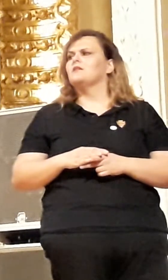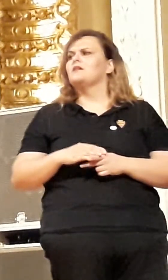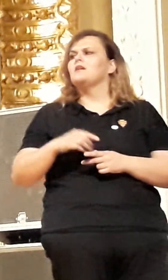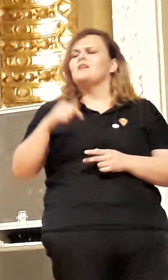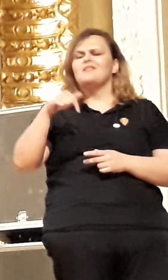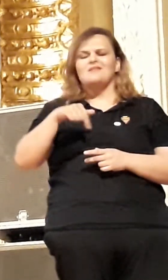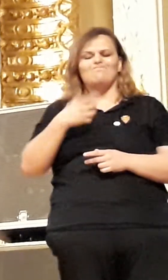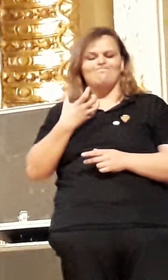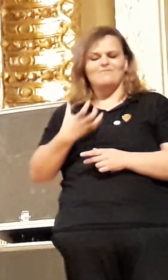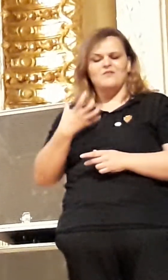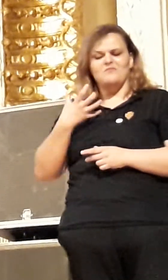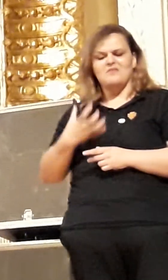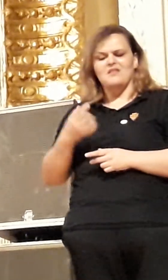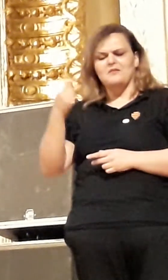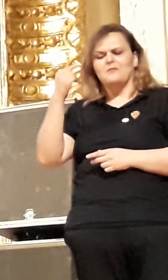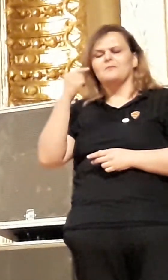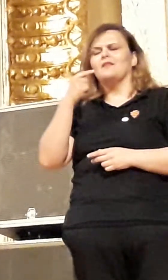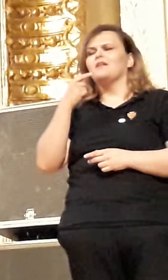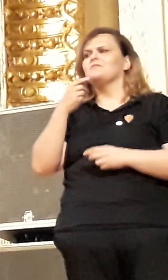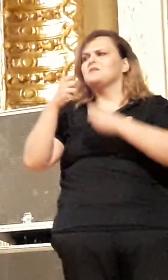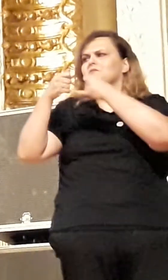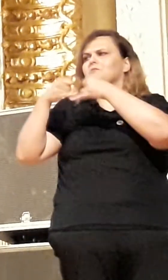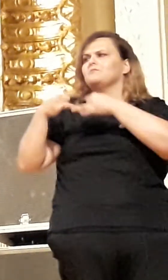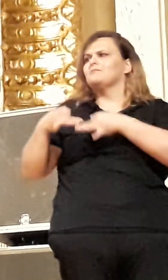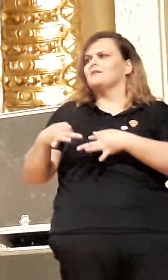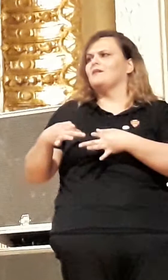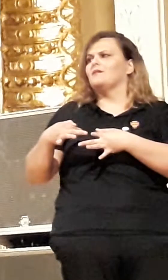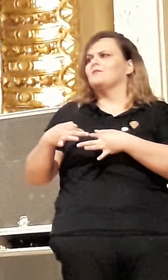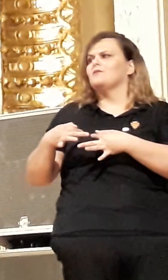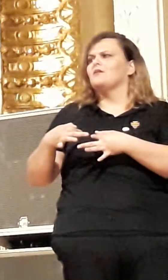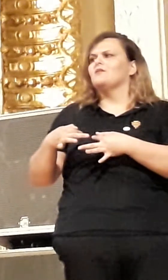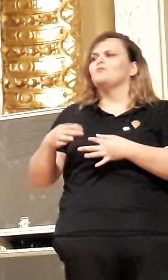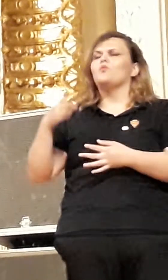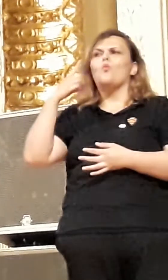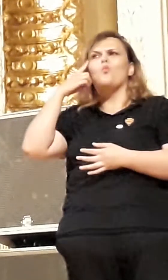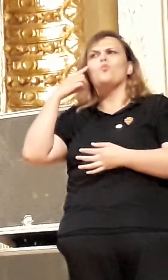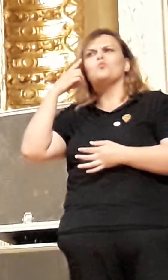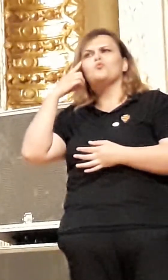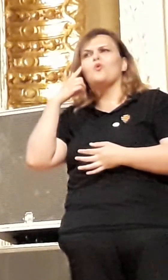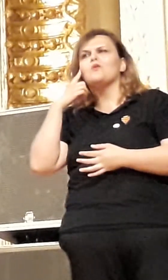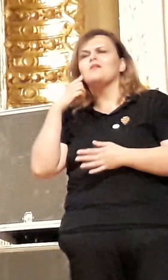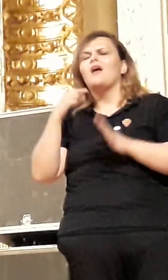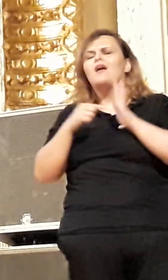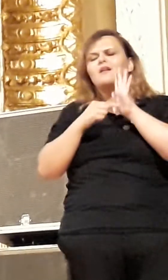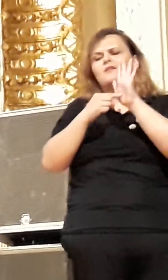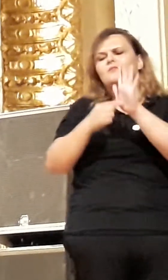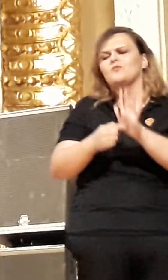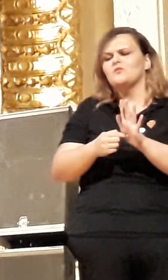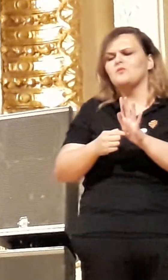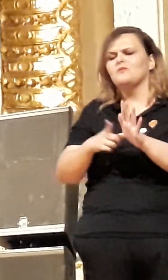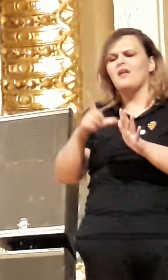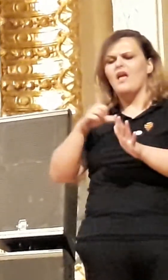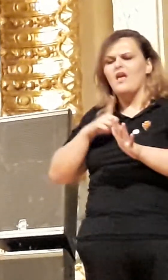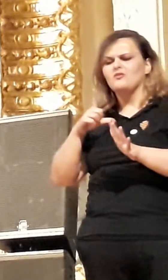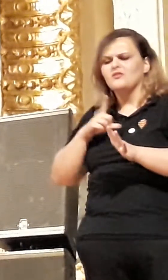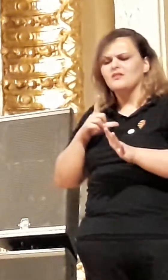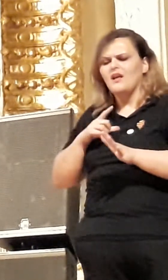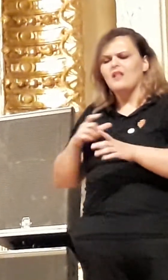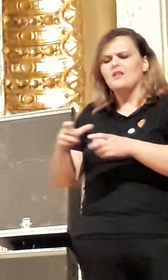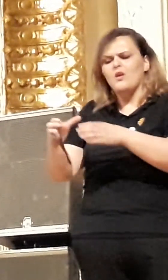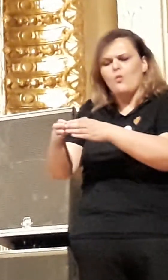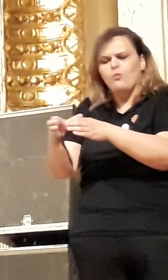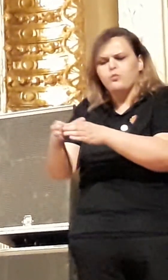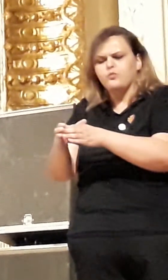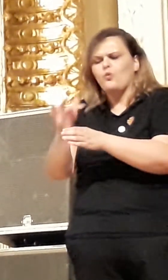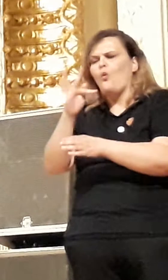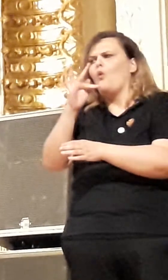iniciativa do prefeito João López, que diz respeito ao fundo de apoio à criança e ao adolescente. A gente sabe que